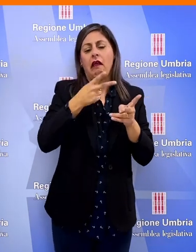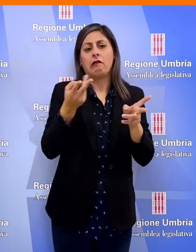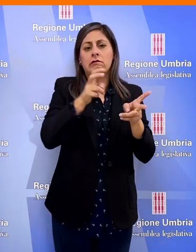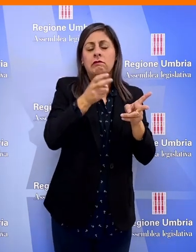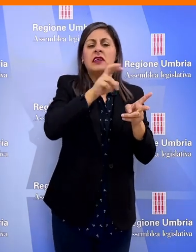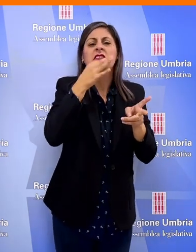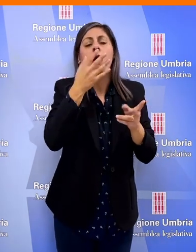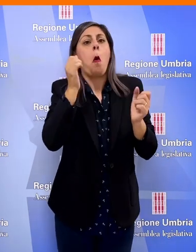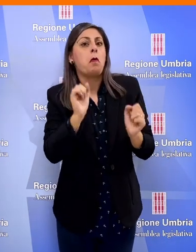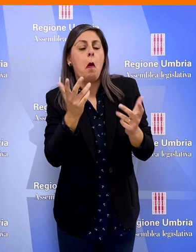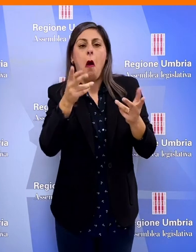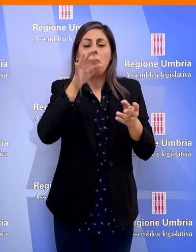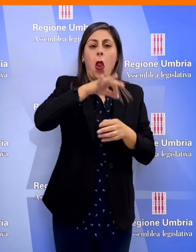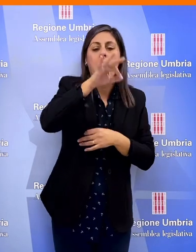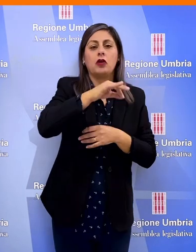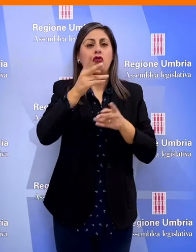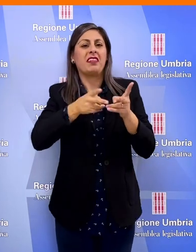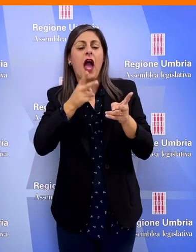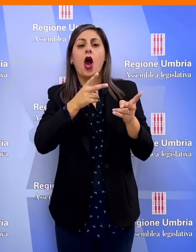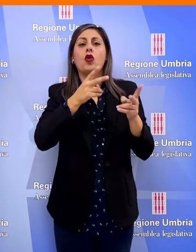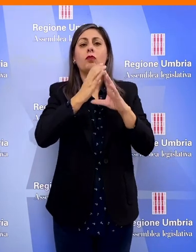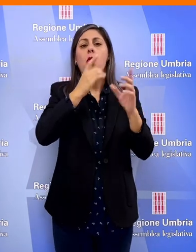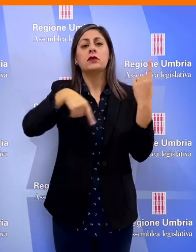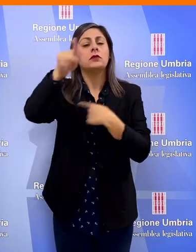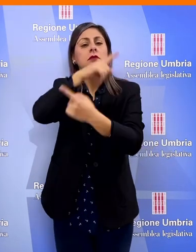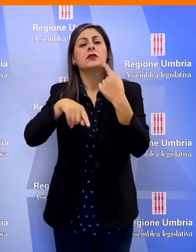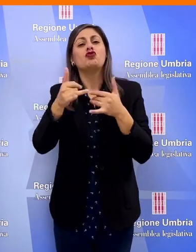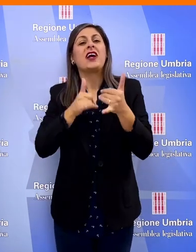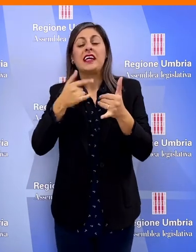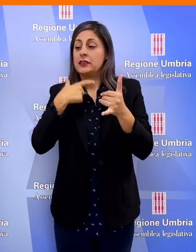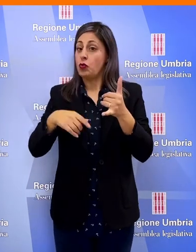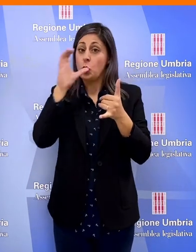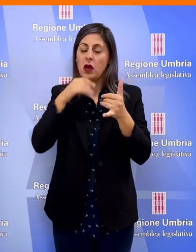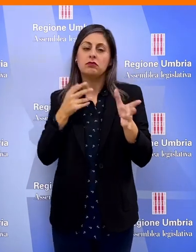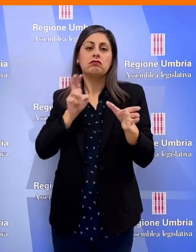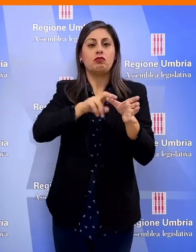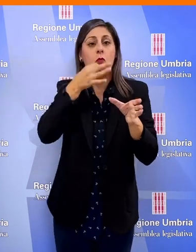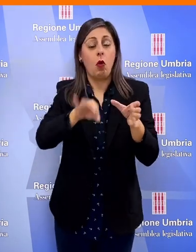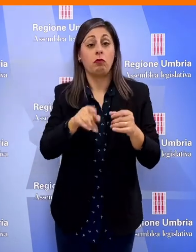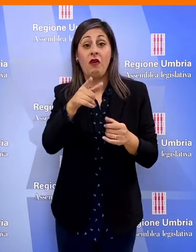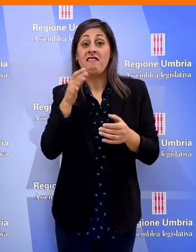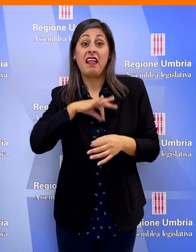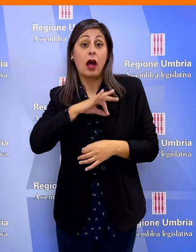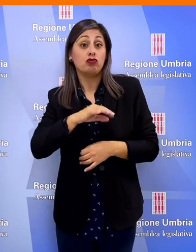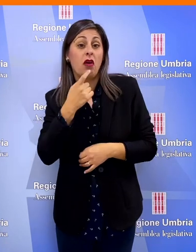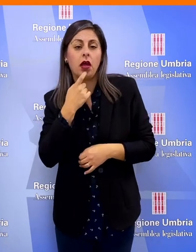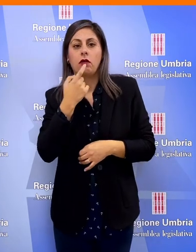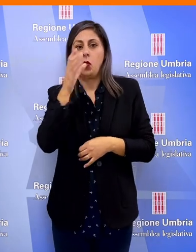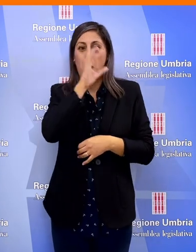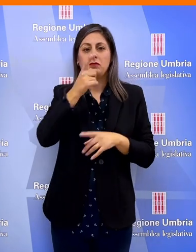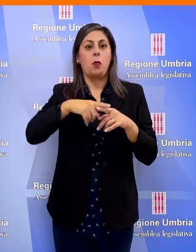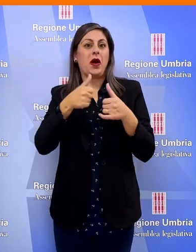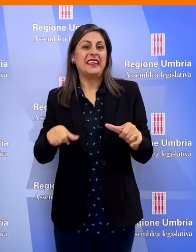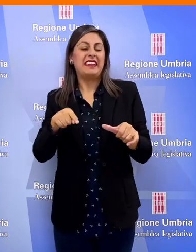che permettano ai ciclisti di utilizzare treno, noleggio e trasporto pubblico. A beneficio sia dei turisti che dei residenti che